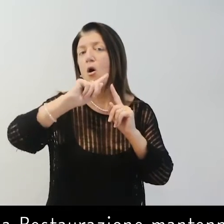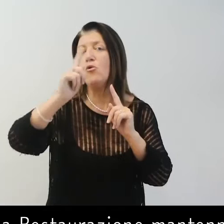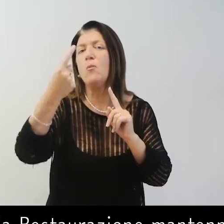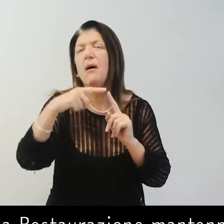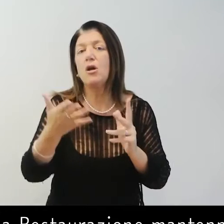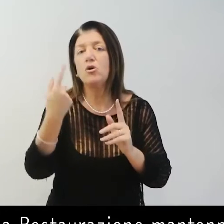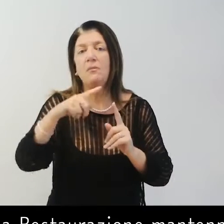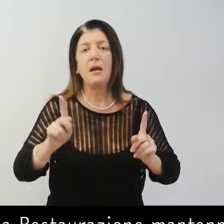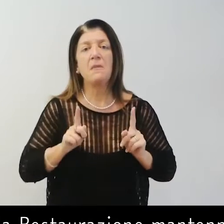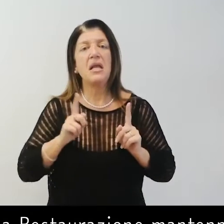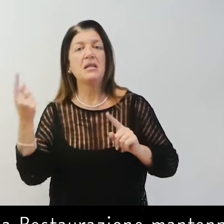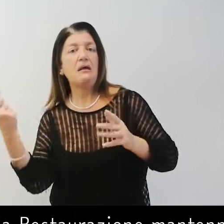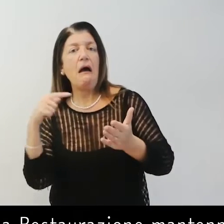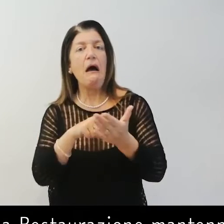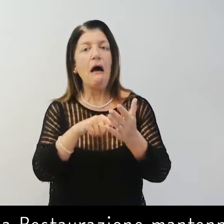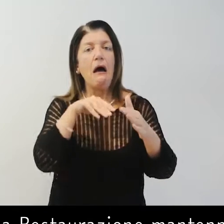mantenne l'impiego a fini militari.